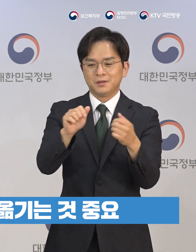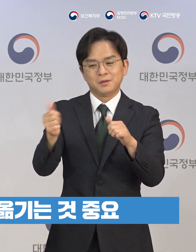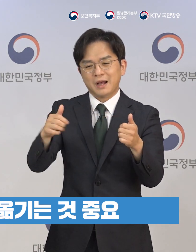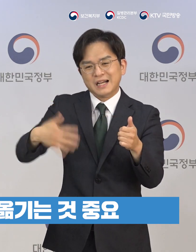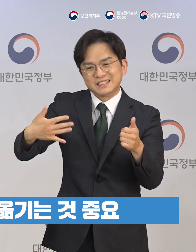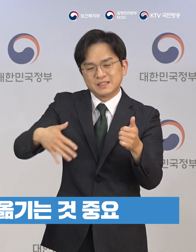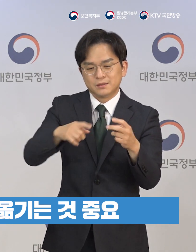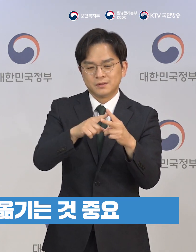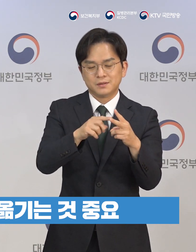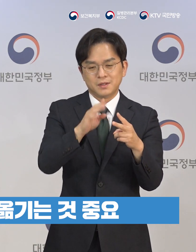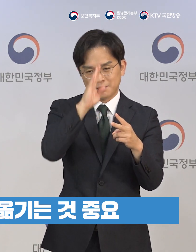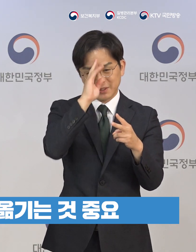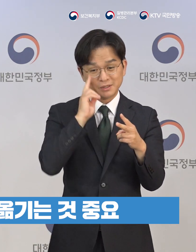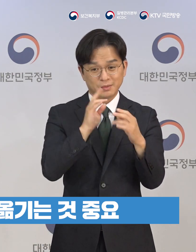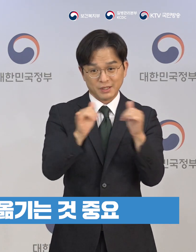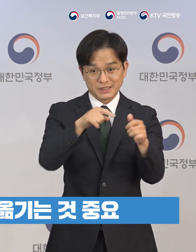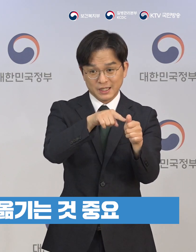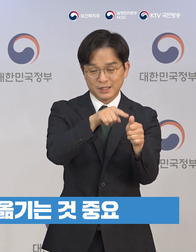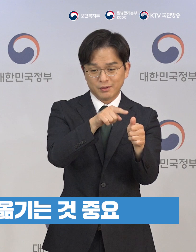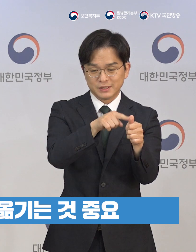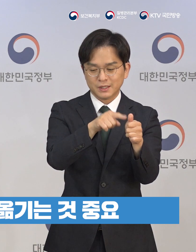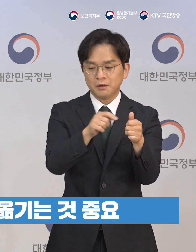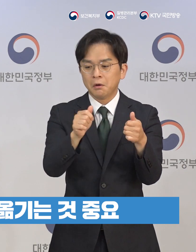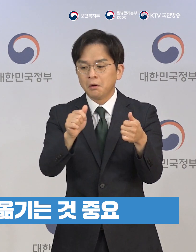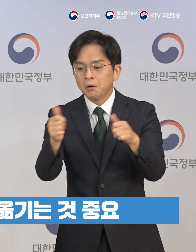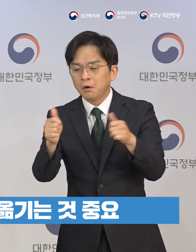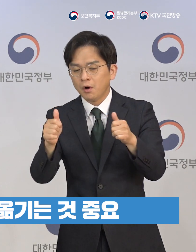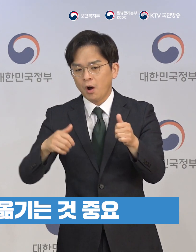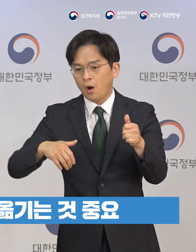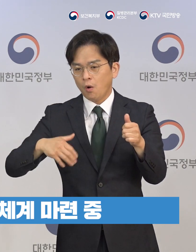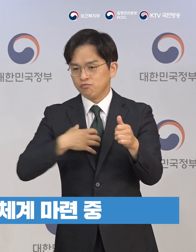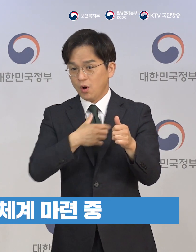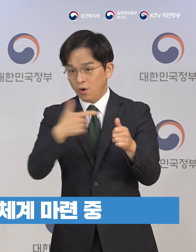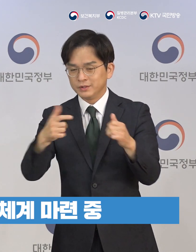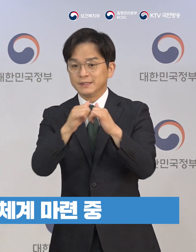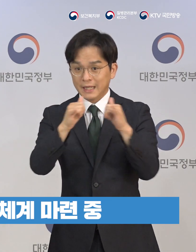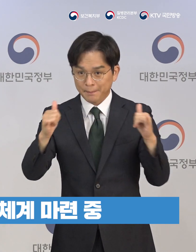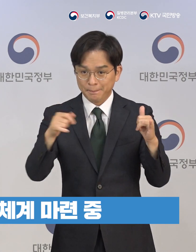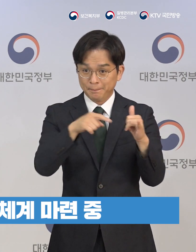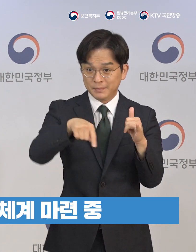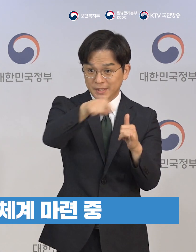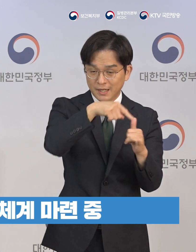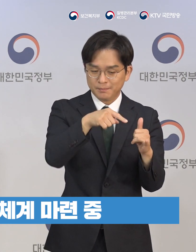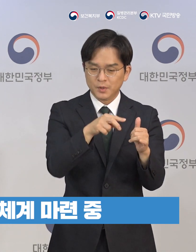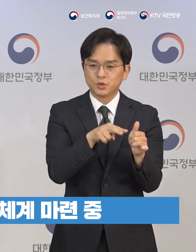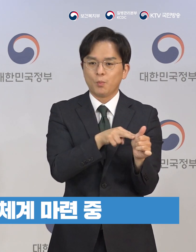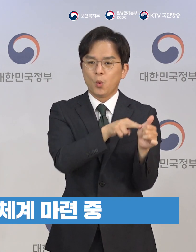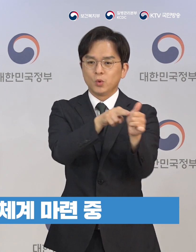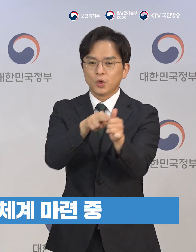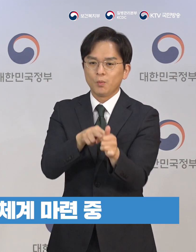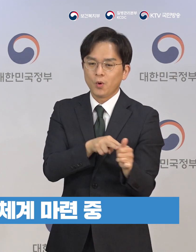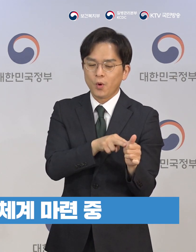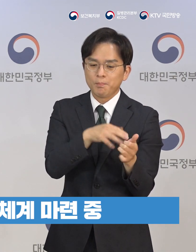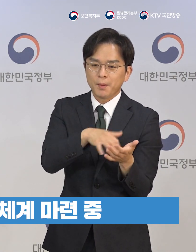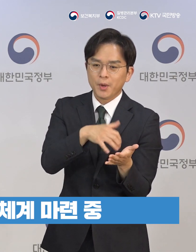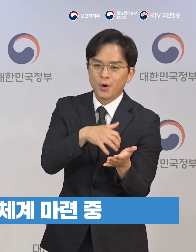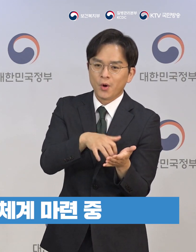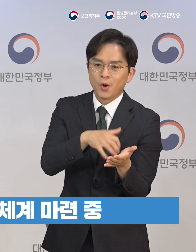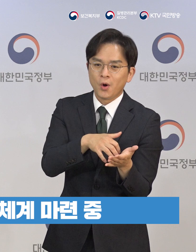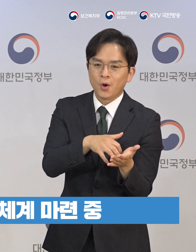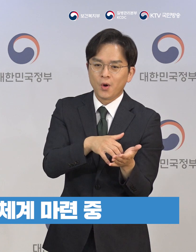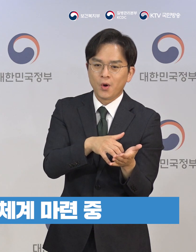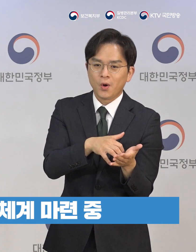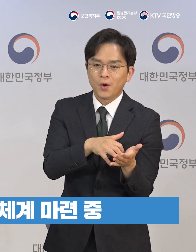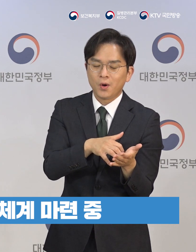사전에 병원을 전원시키는 것이 중요한데 그런 정보들을 세계, 서울, 경기, 인천이